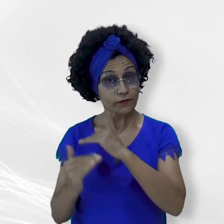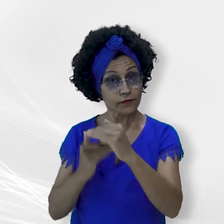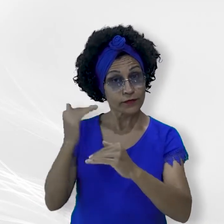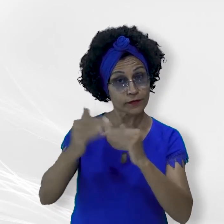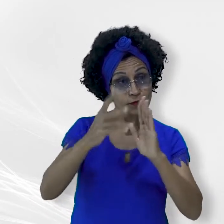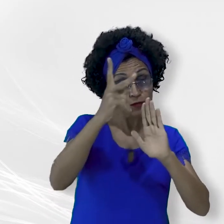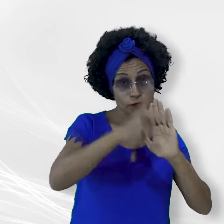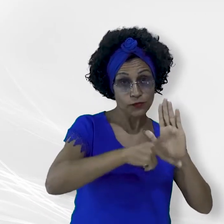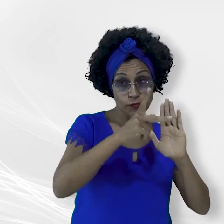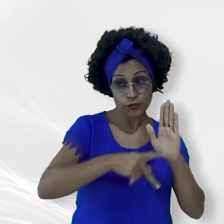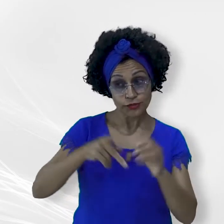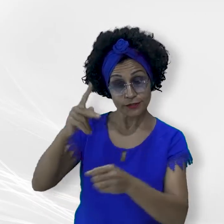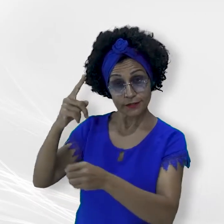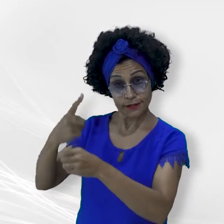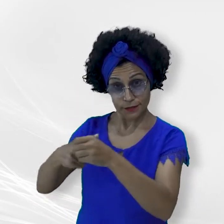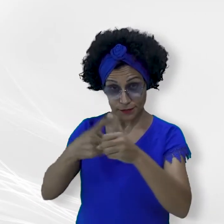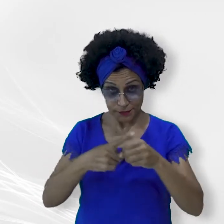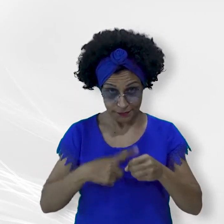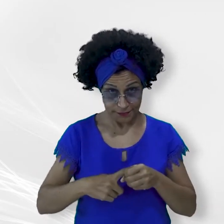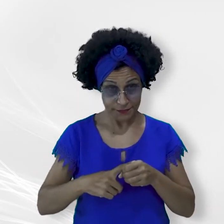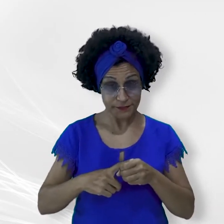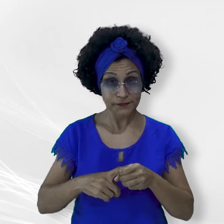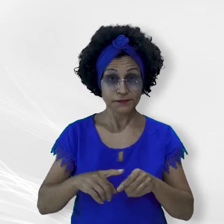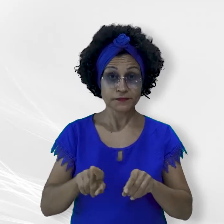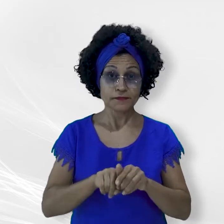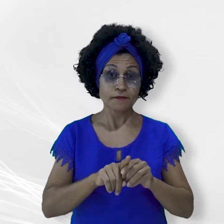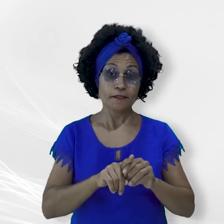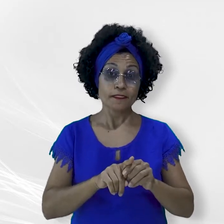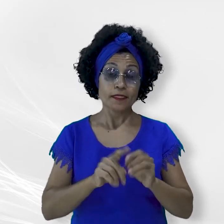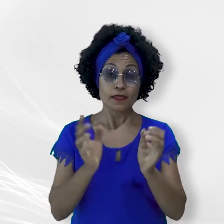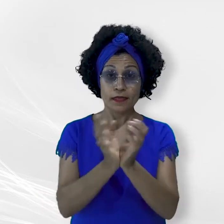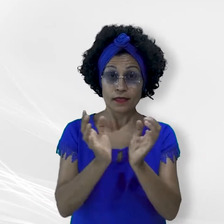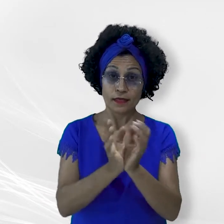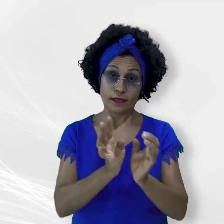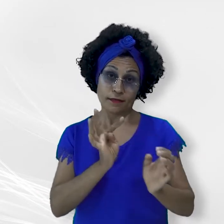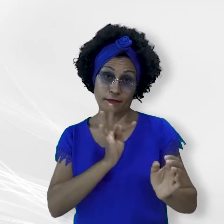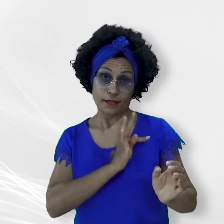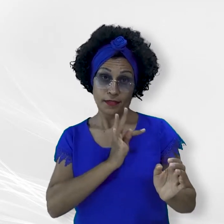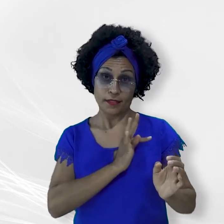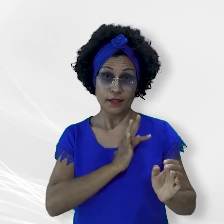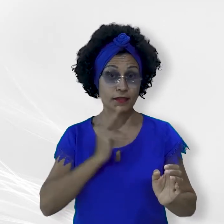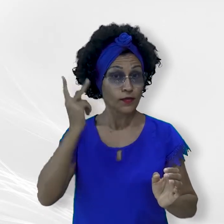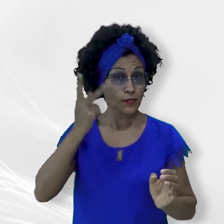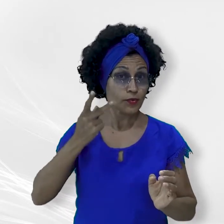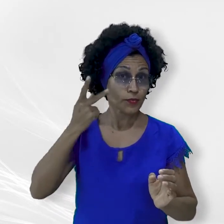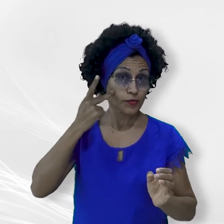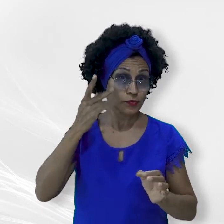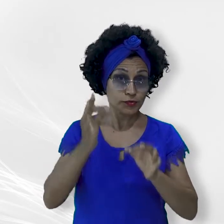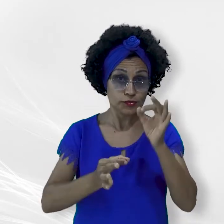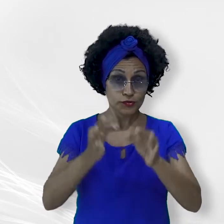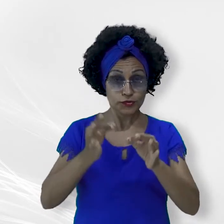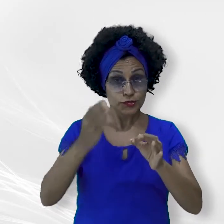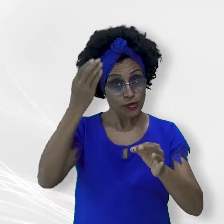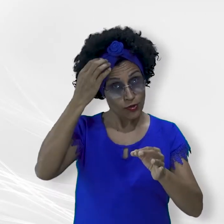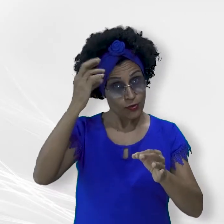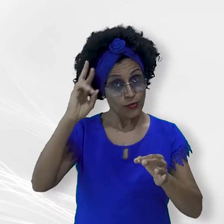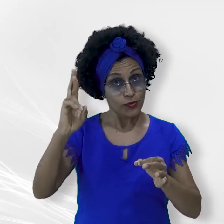projeto nos municípios. A equipe técnica do Projeto Água para o Futuro e o promotor de justiça coordenador promovem uma